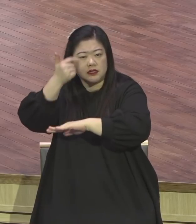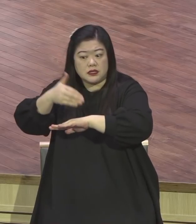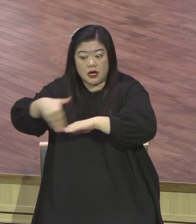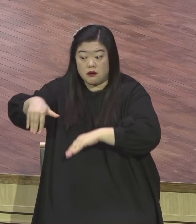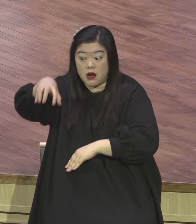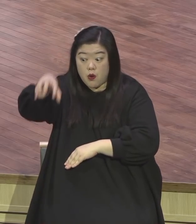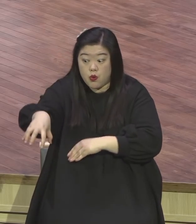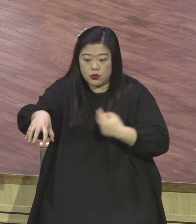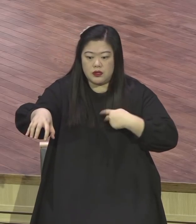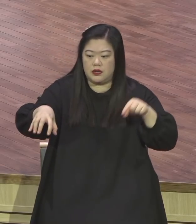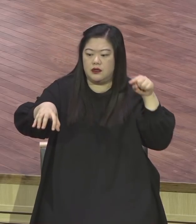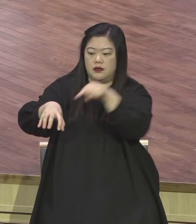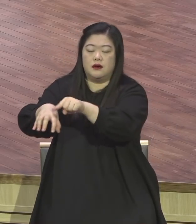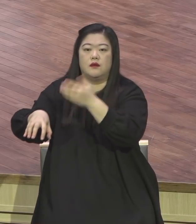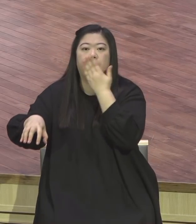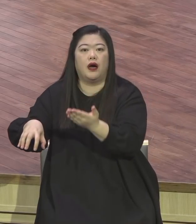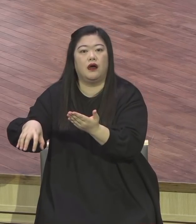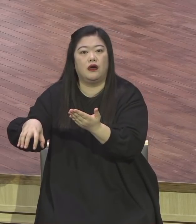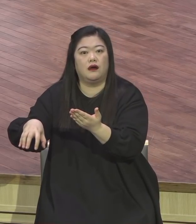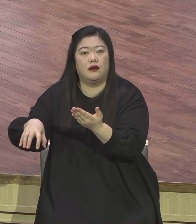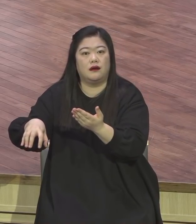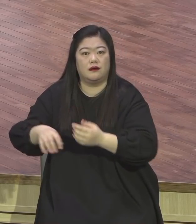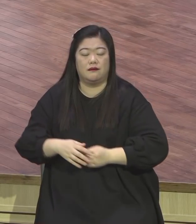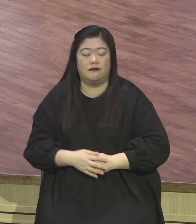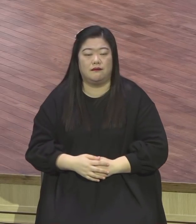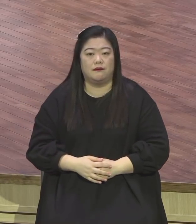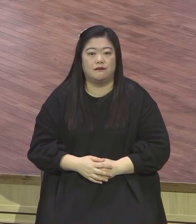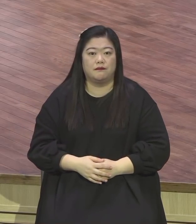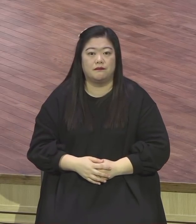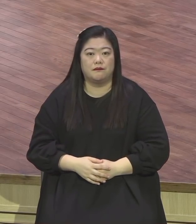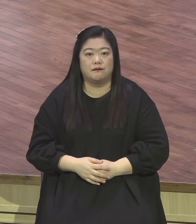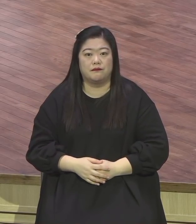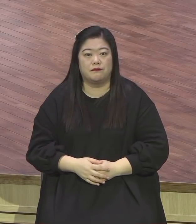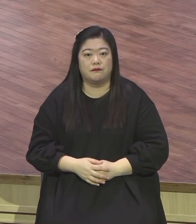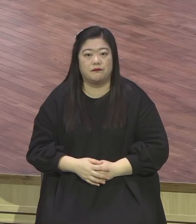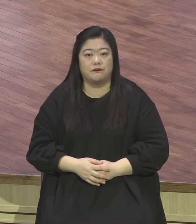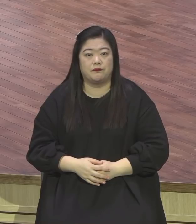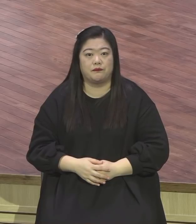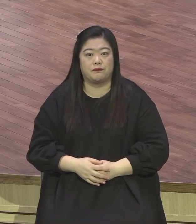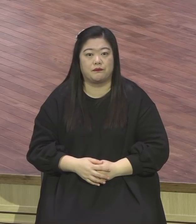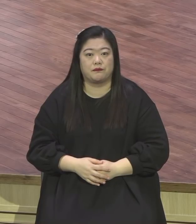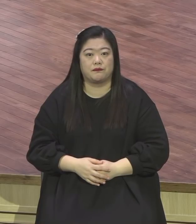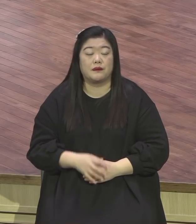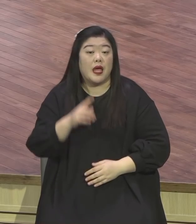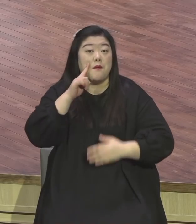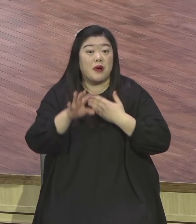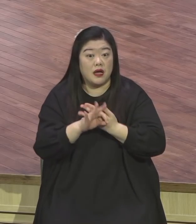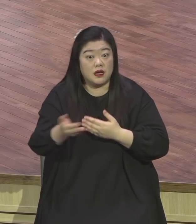살면서요 불신자가 딱 보이거든 종교인이 딱 보이거든